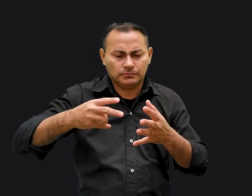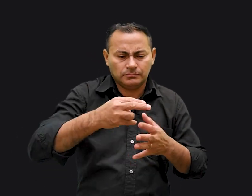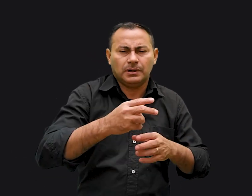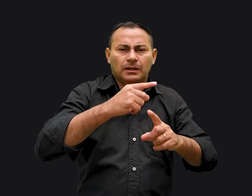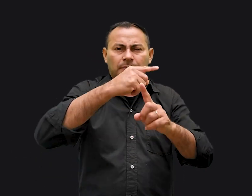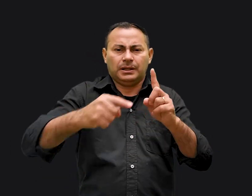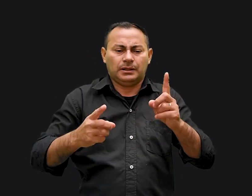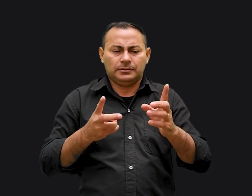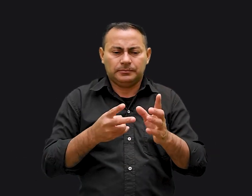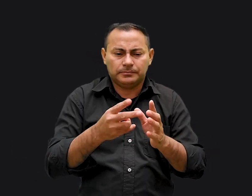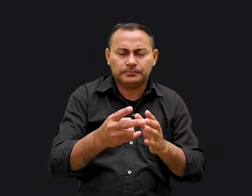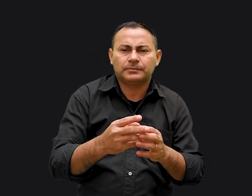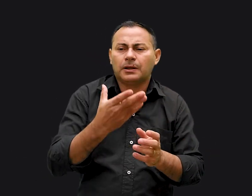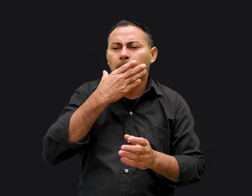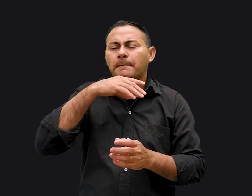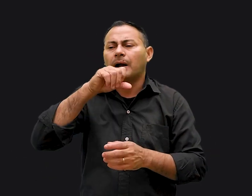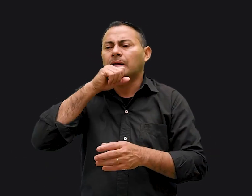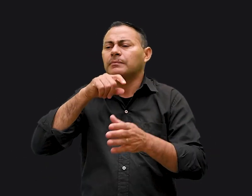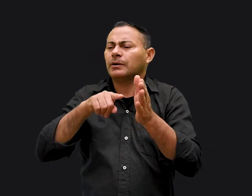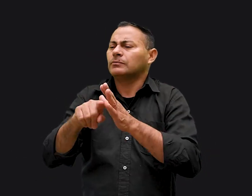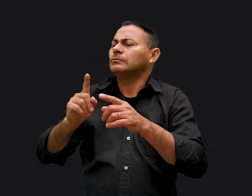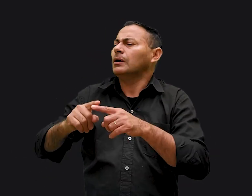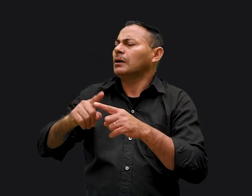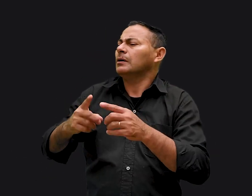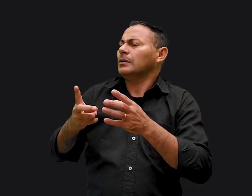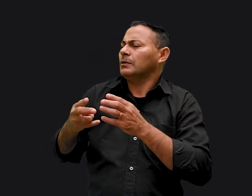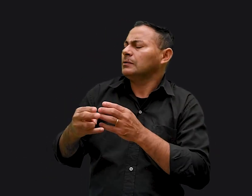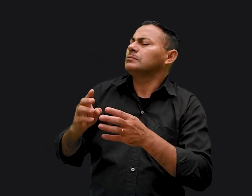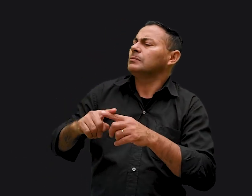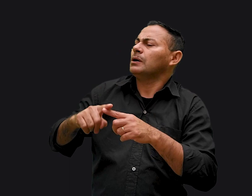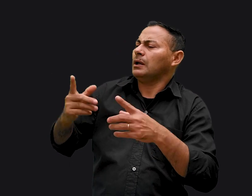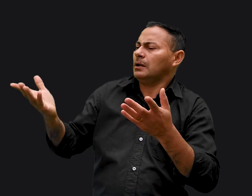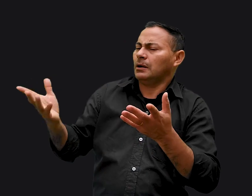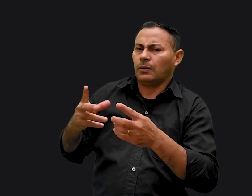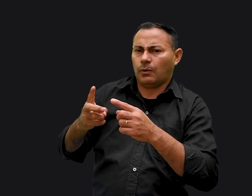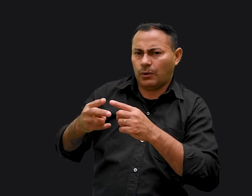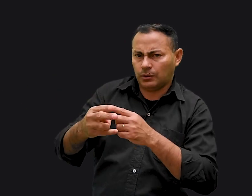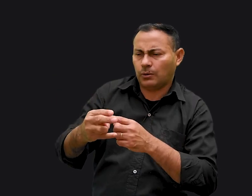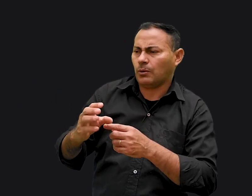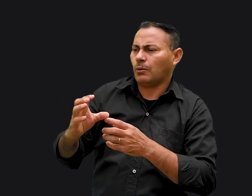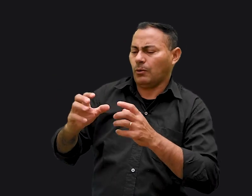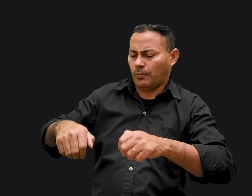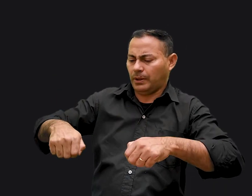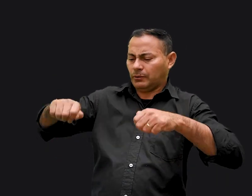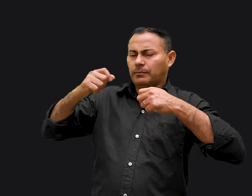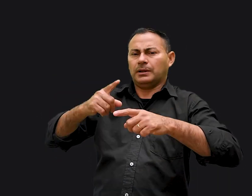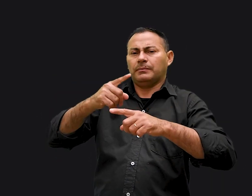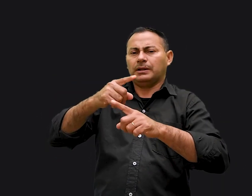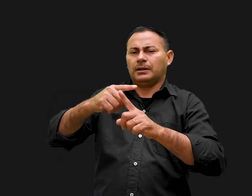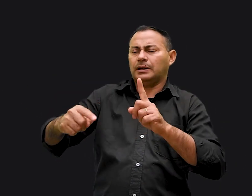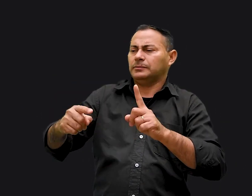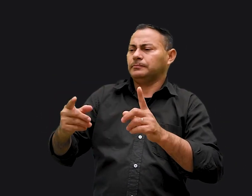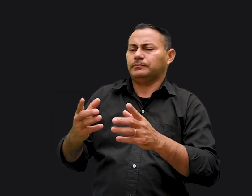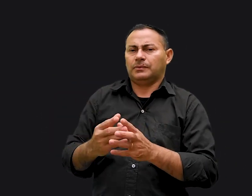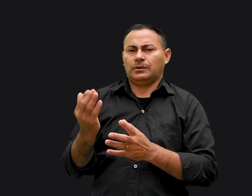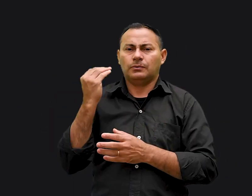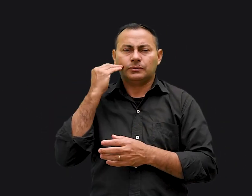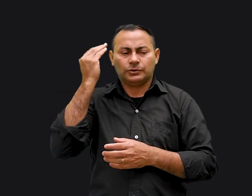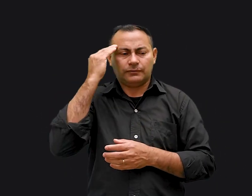pela metade E o pai perguntou Mas por que é que você fez isso? Por que cortou o cobertor pela metade? O garoto então